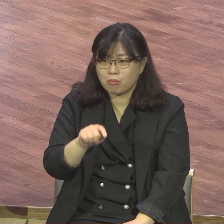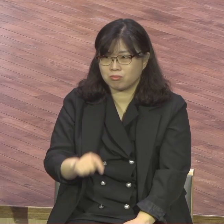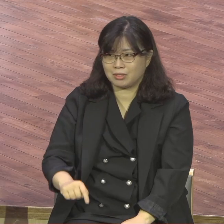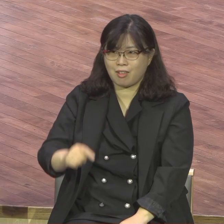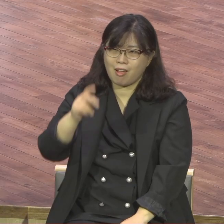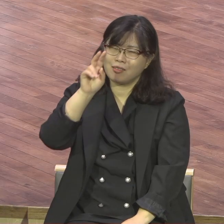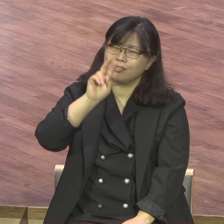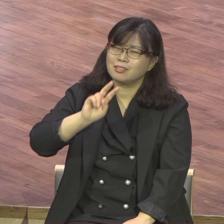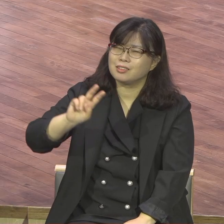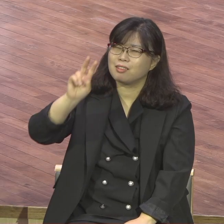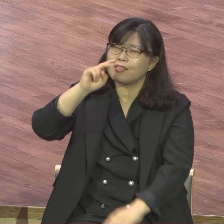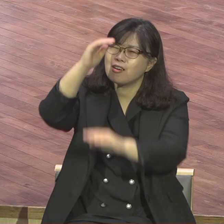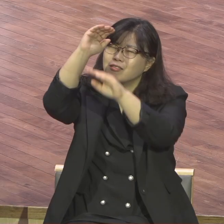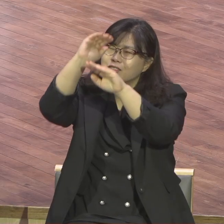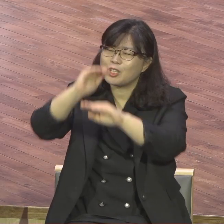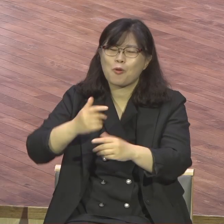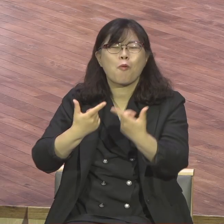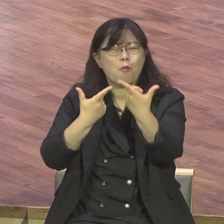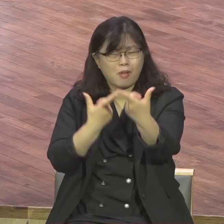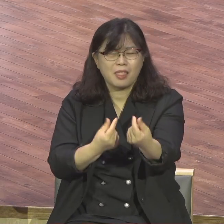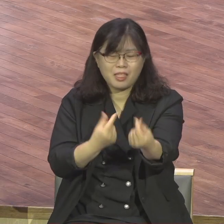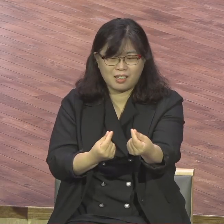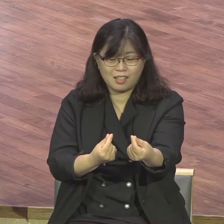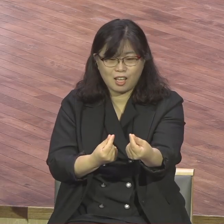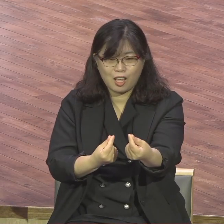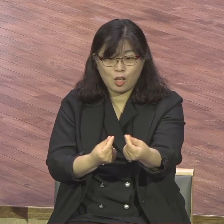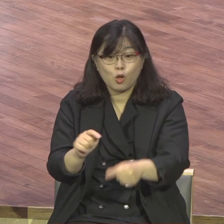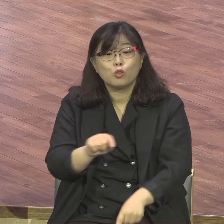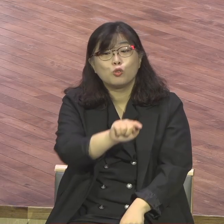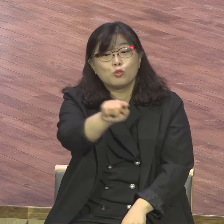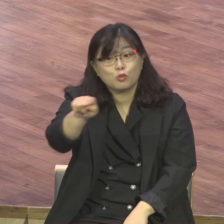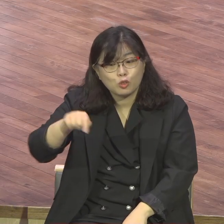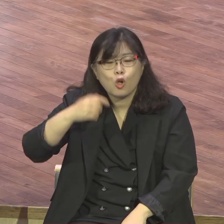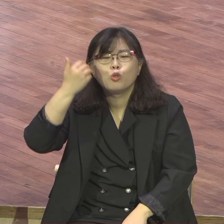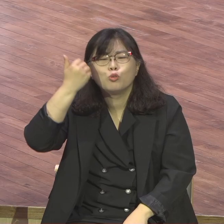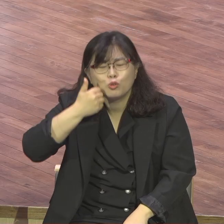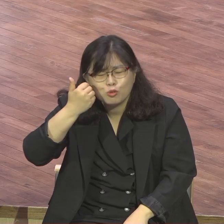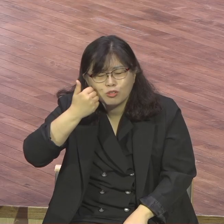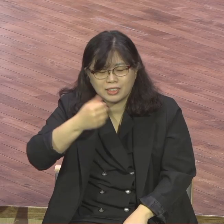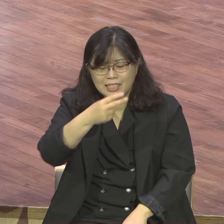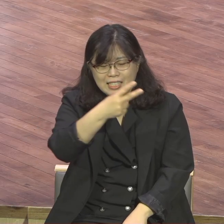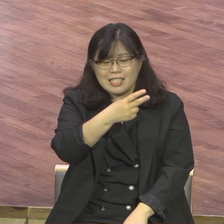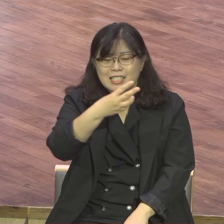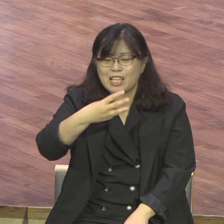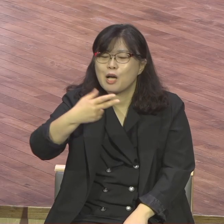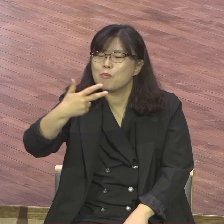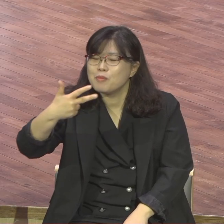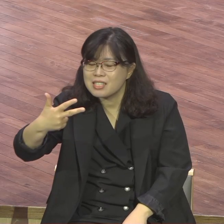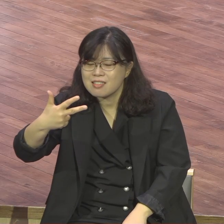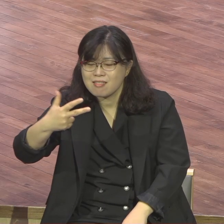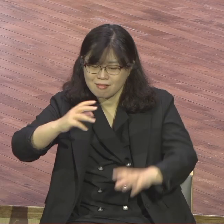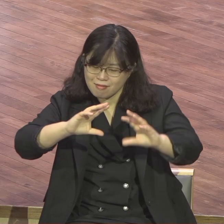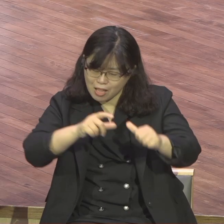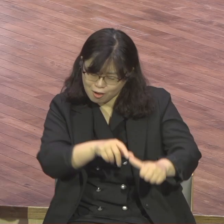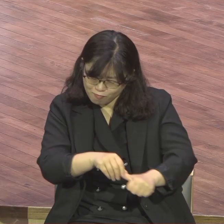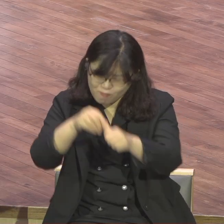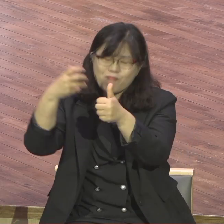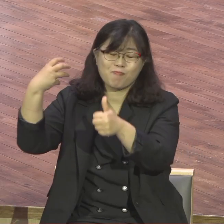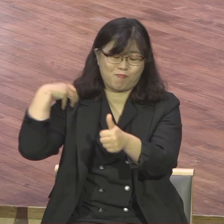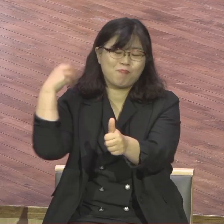이 시대에 하나님이 말씀하시는 음성은 237나라 5선 종족입니다 70제자